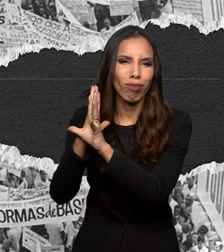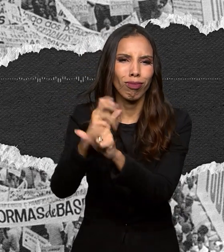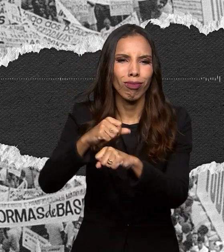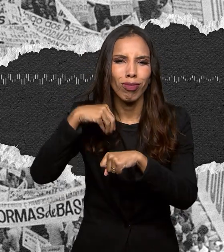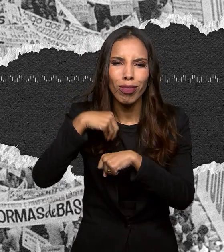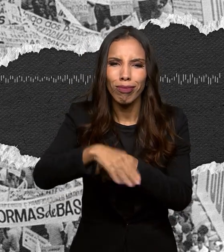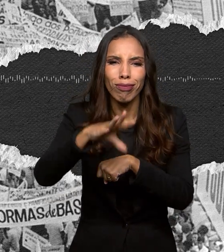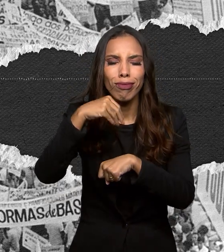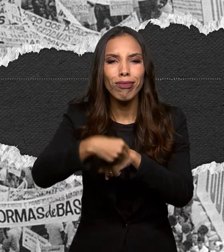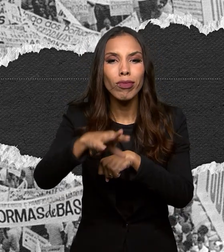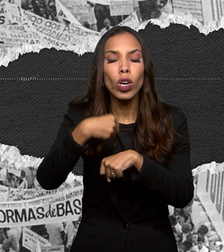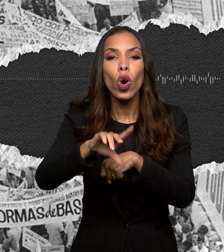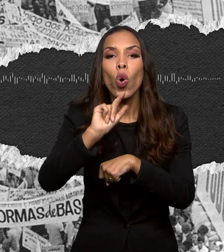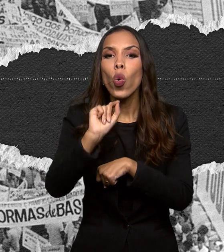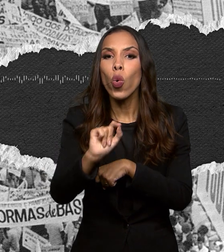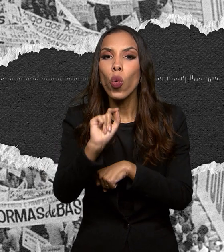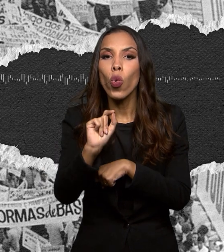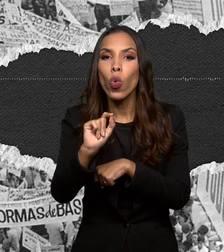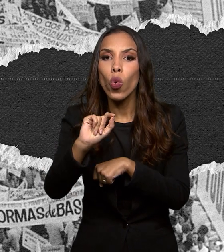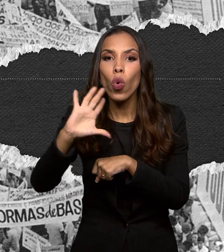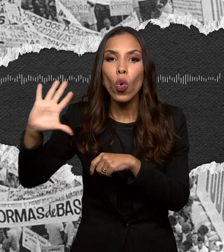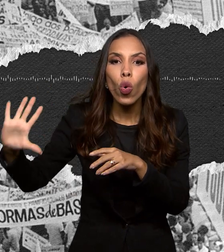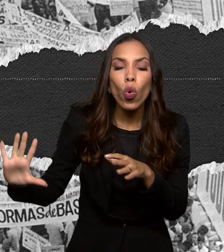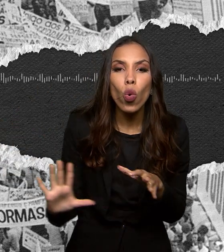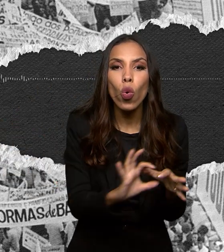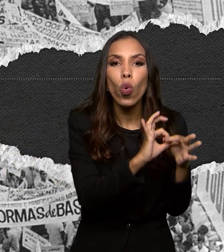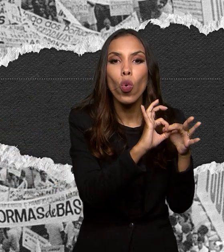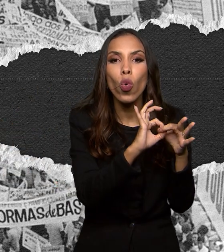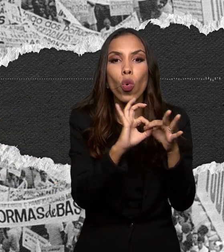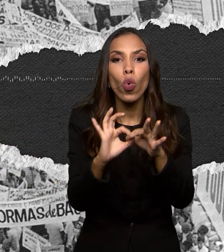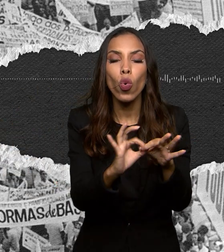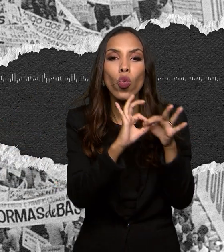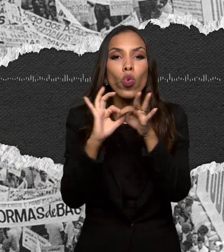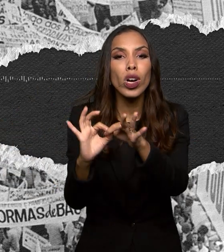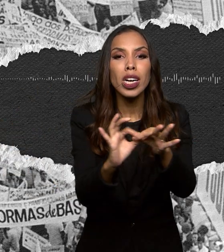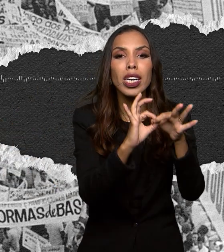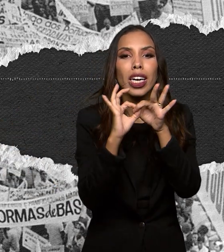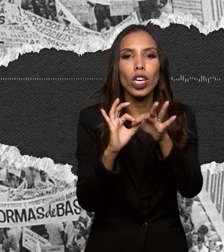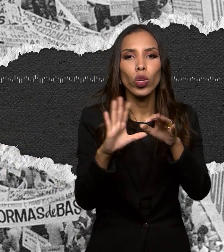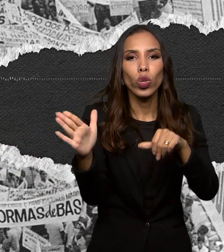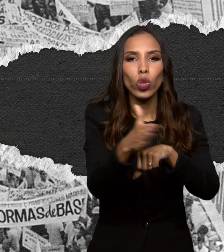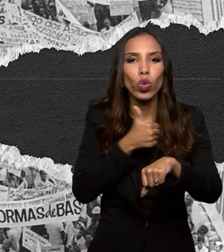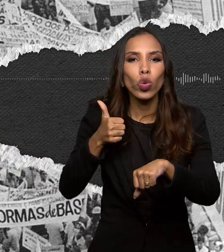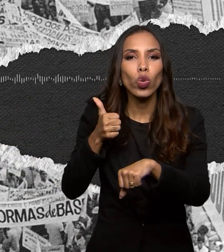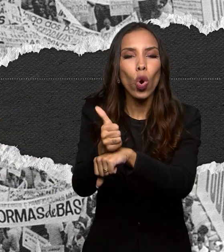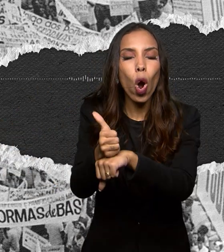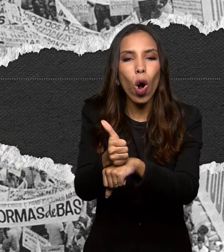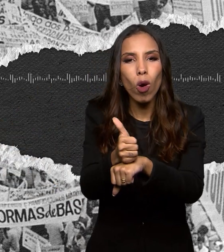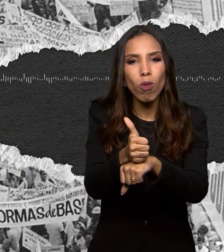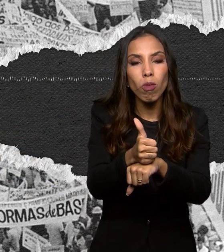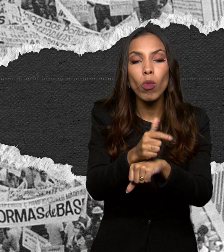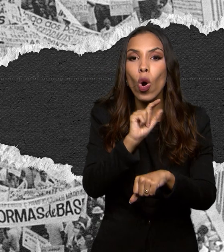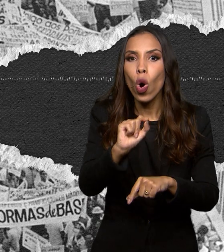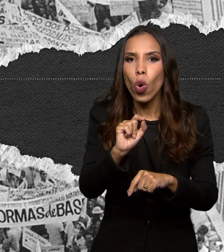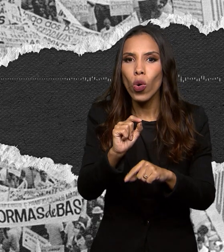que uniu a todos os grupos que deram golpe não foi uma oposição às reformas em si.